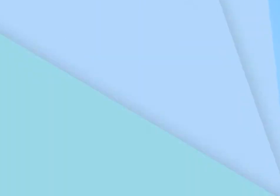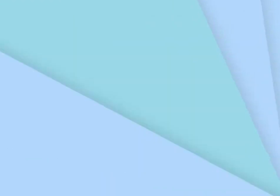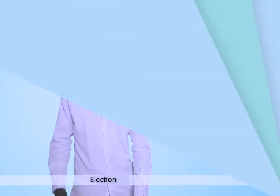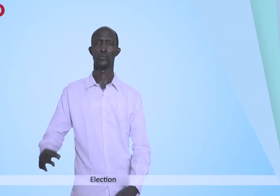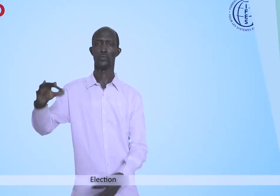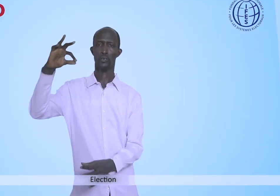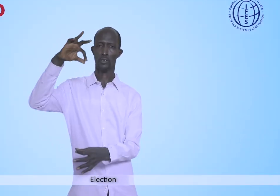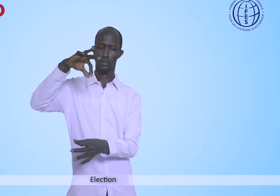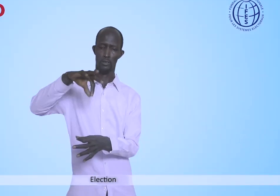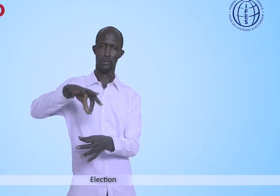Élections